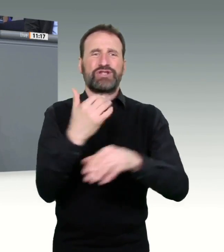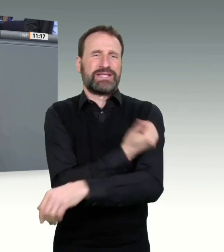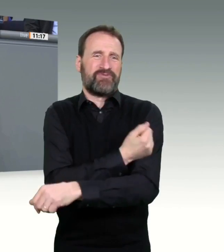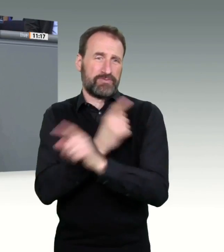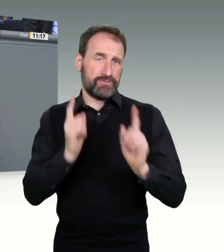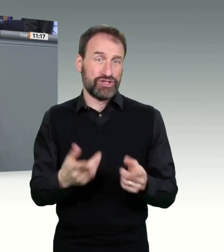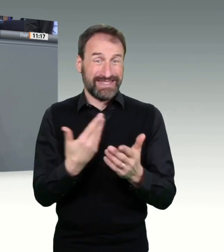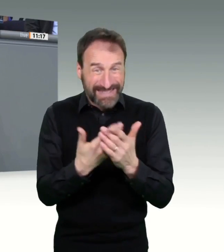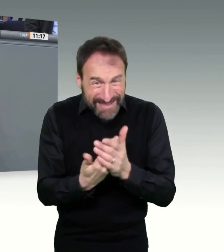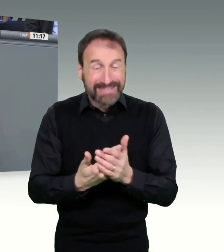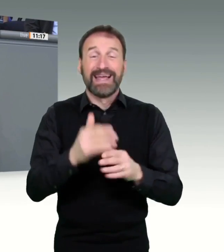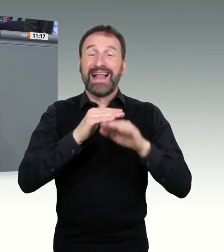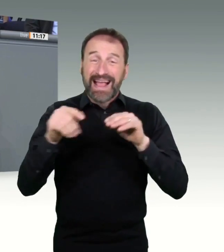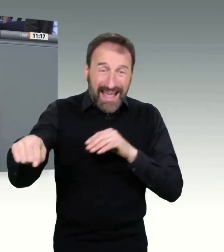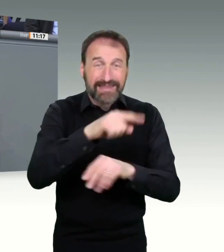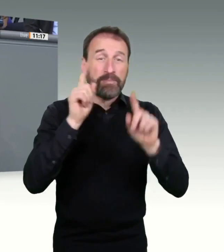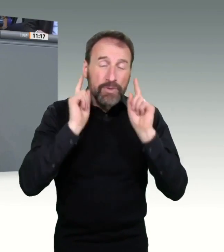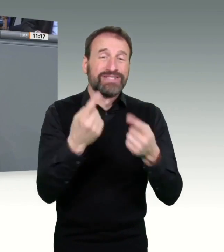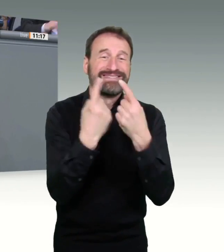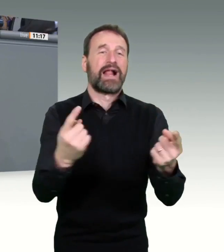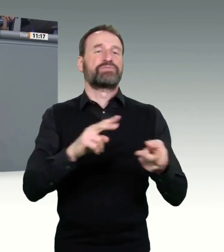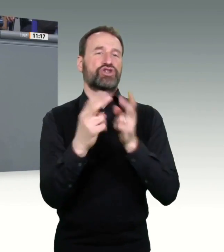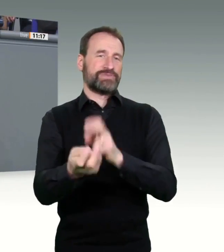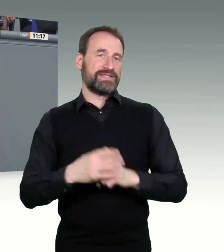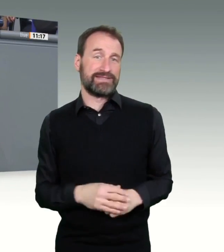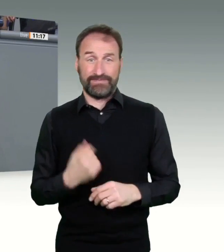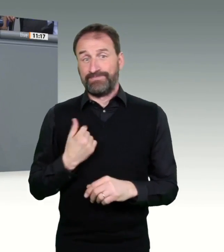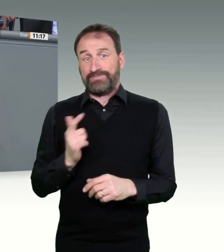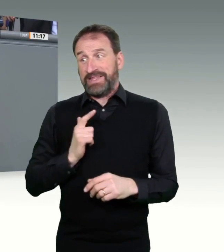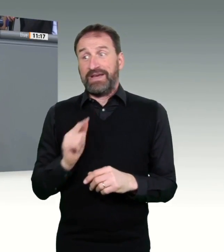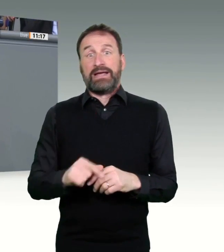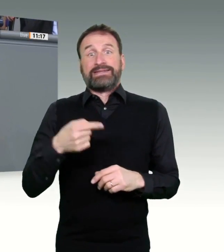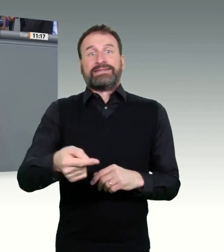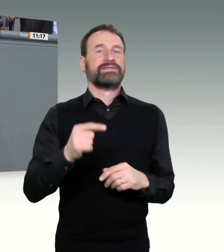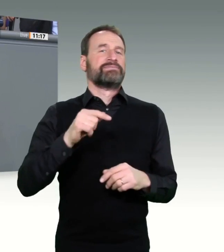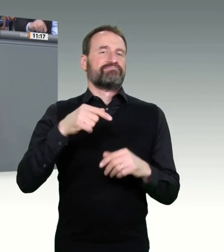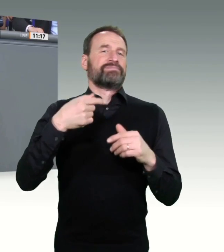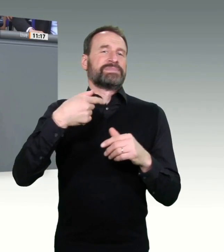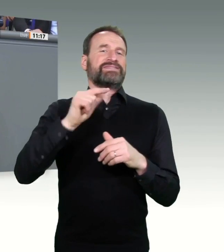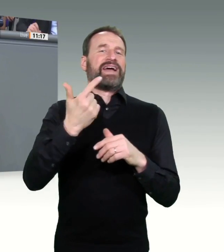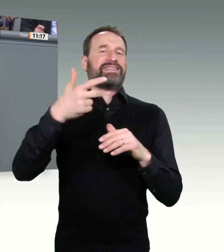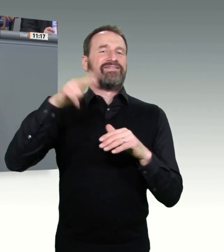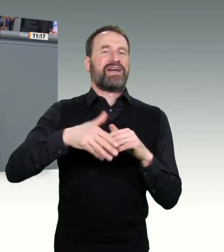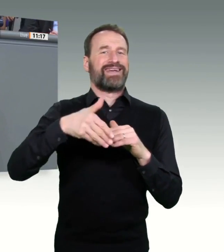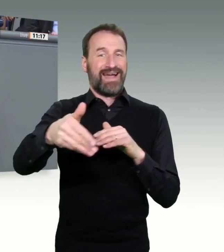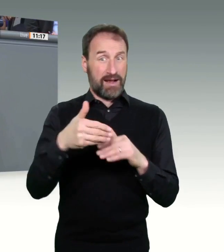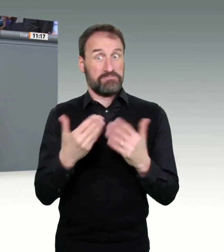Haus und Facharztpraxen und auch die Betriebsärzte zügig mit einzubeziehen. Und dass unsere niedergelassene Ärzteschaft